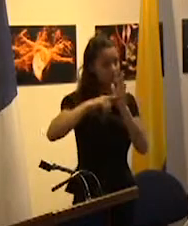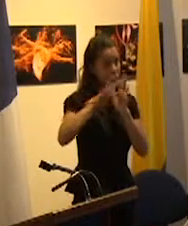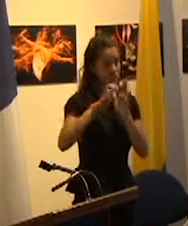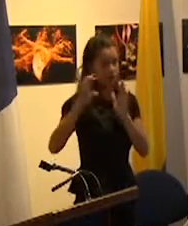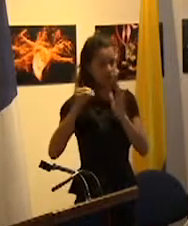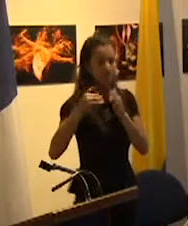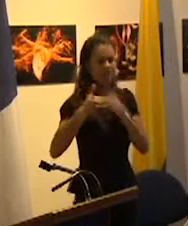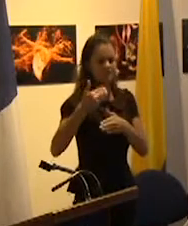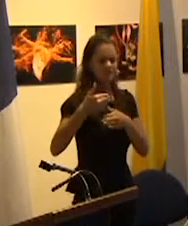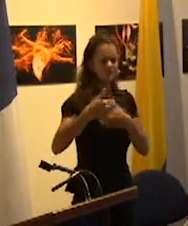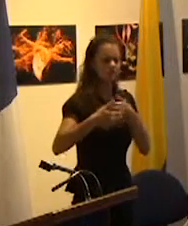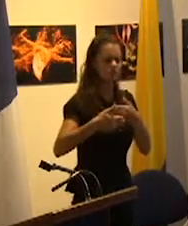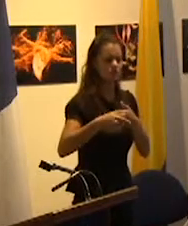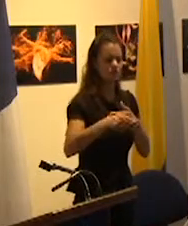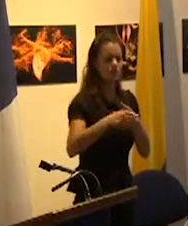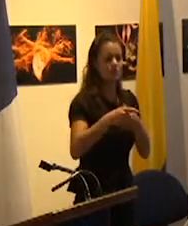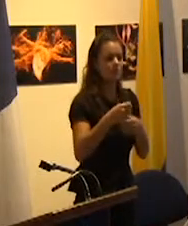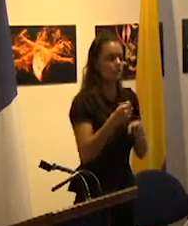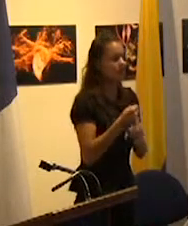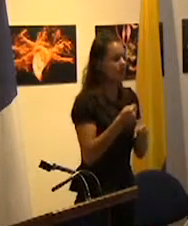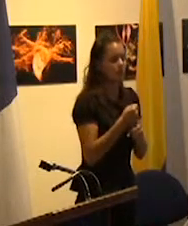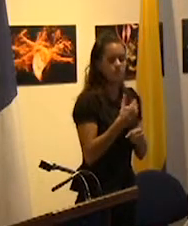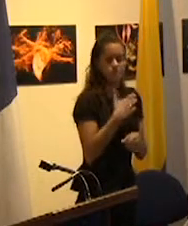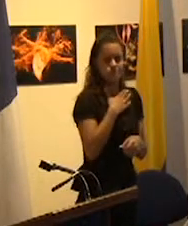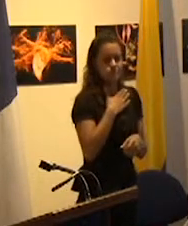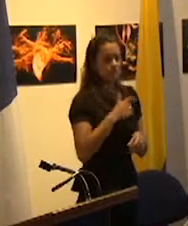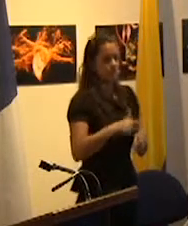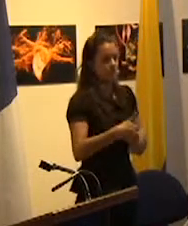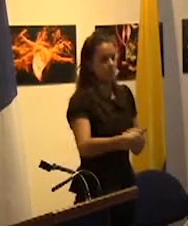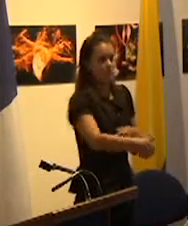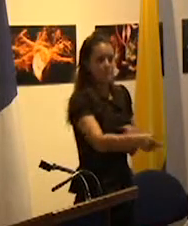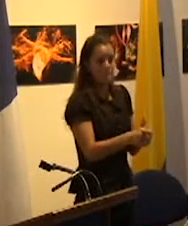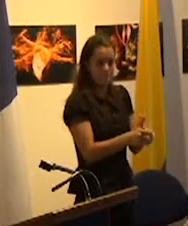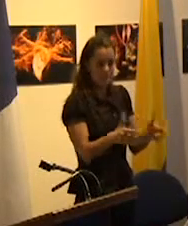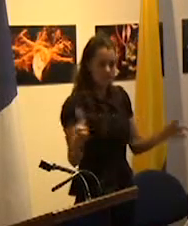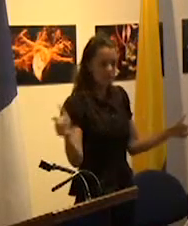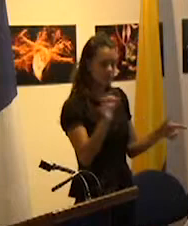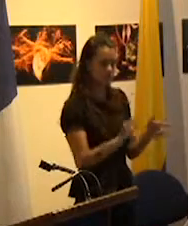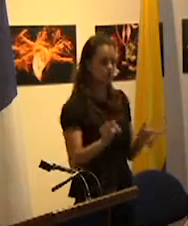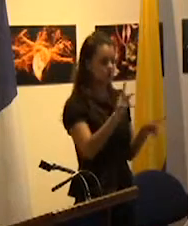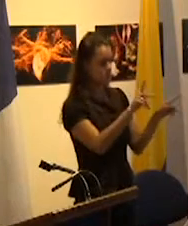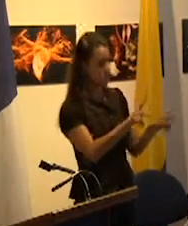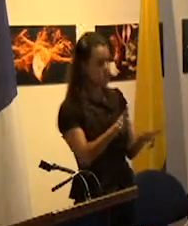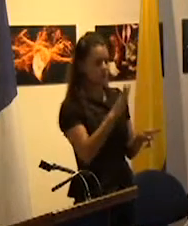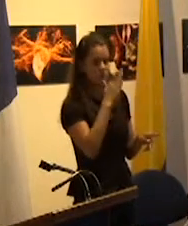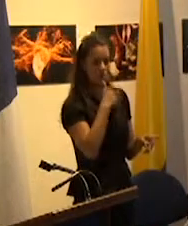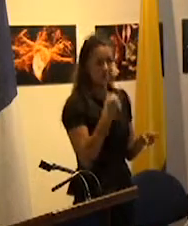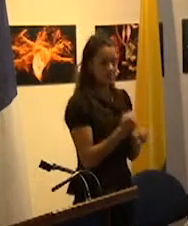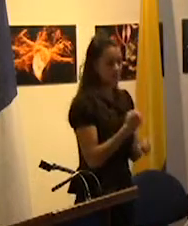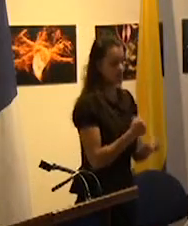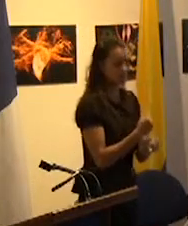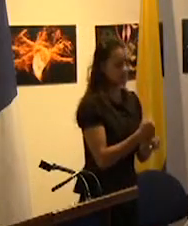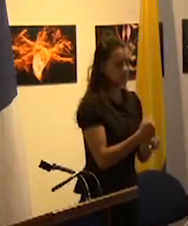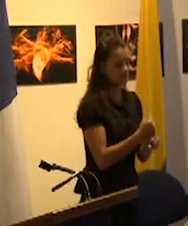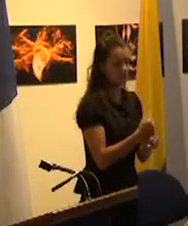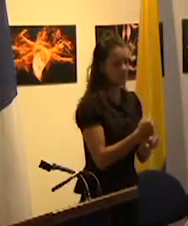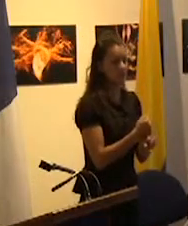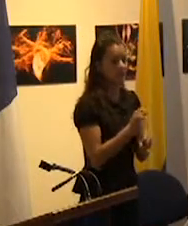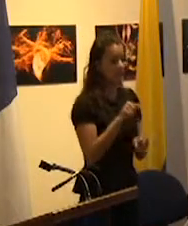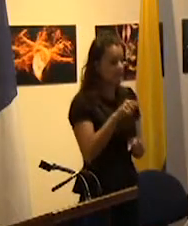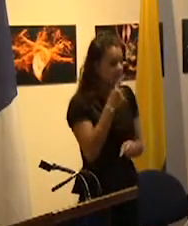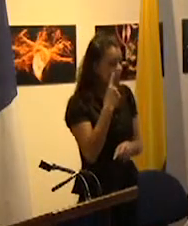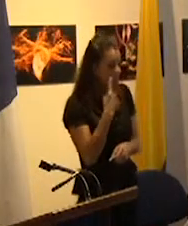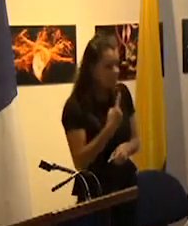desempleo de larga duración con tasas muy altas de desocupación y fue la primera vez que